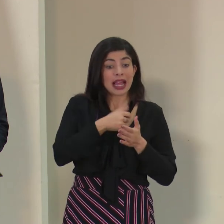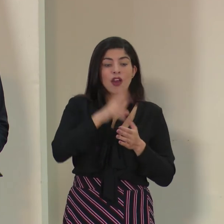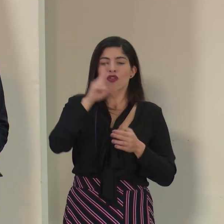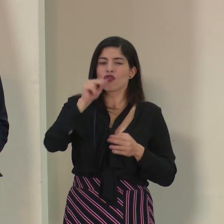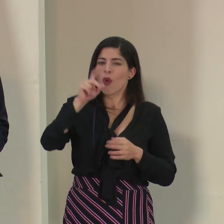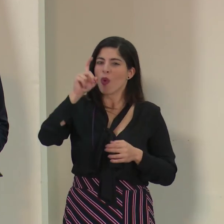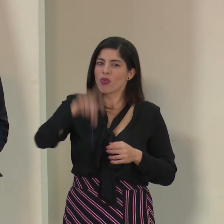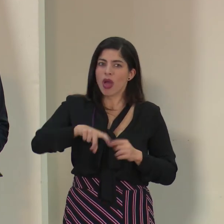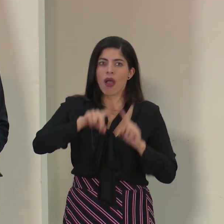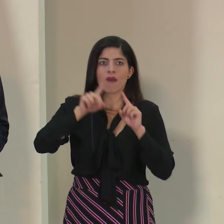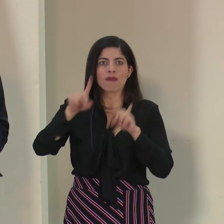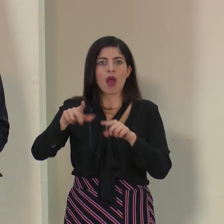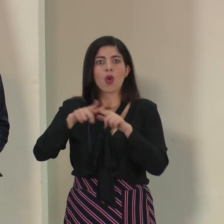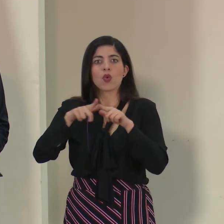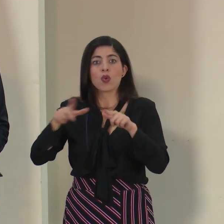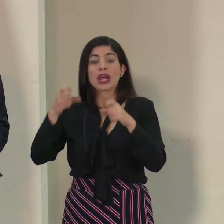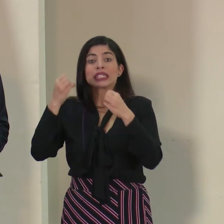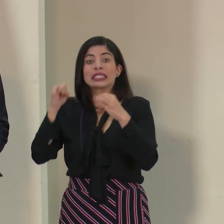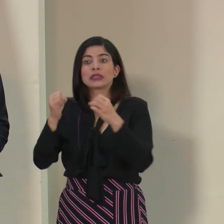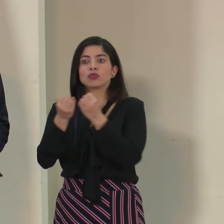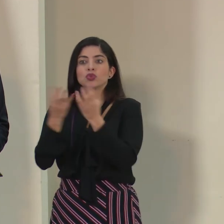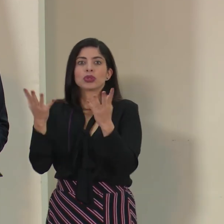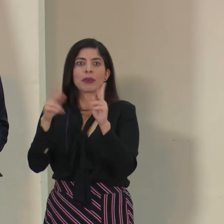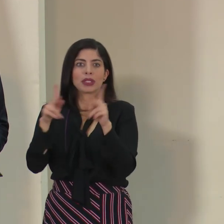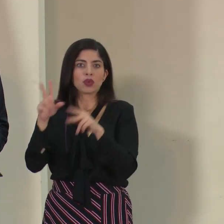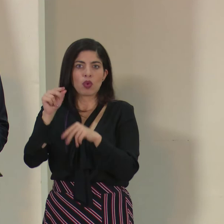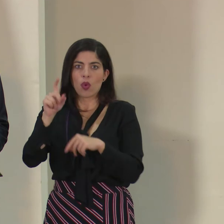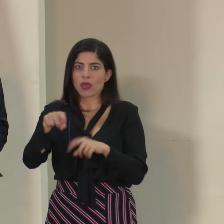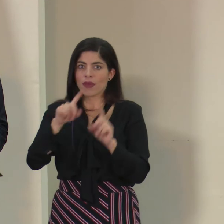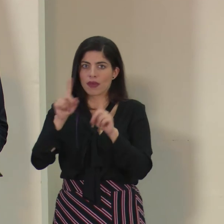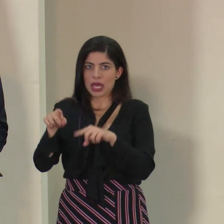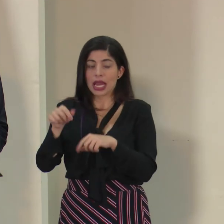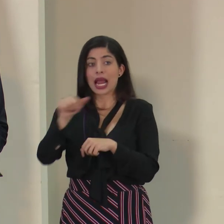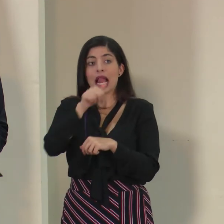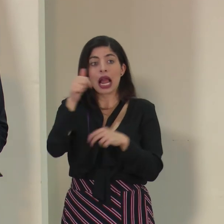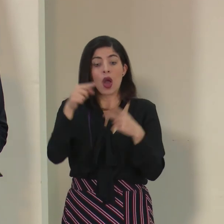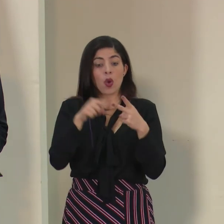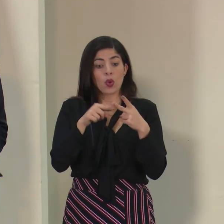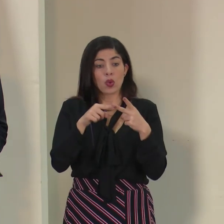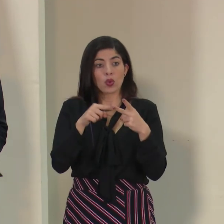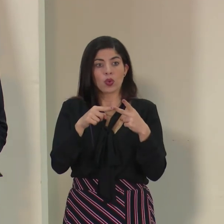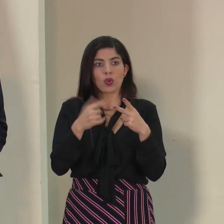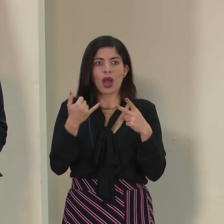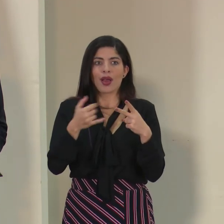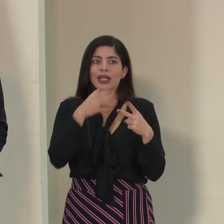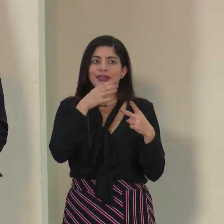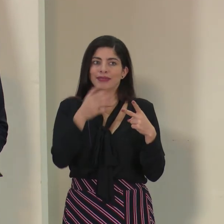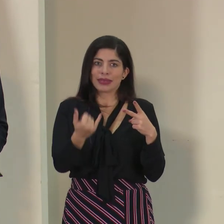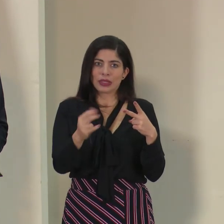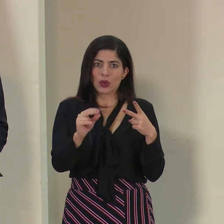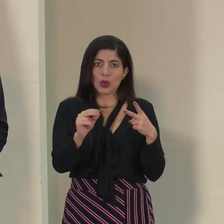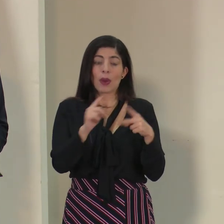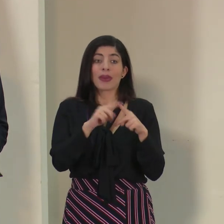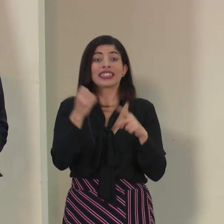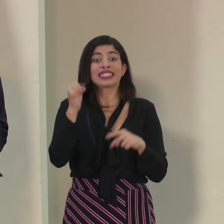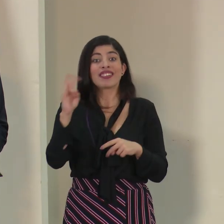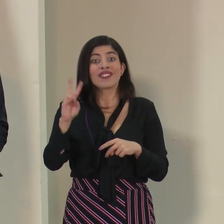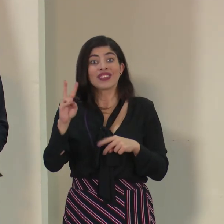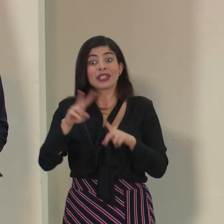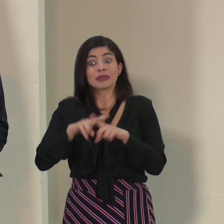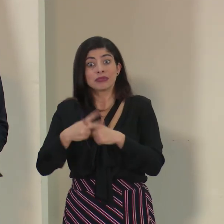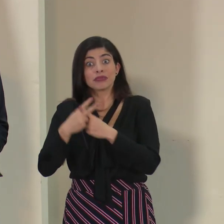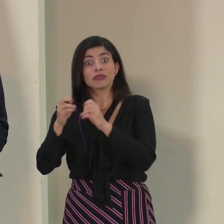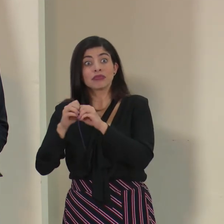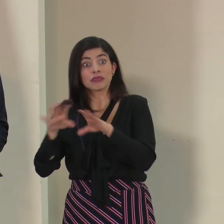lugares donde hay conglomeraciones de personas. Y la otra medida, que por el momento no es que estamos recomendándola ya, pero si el virus empieza a circular,